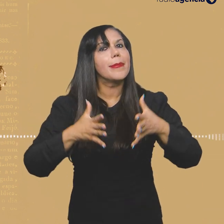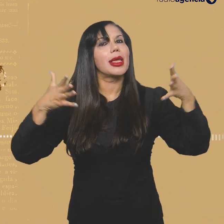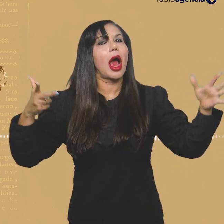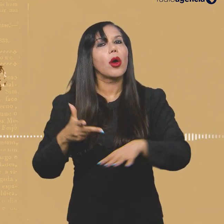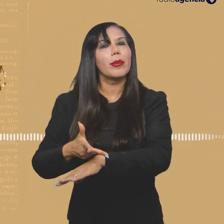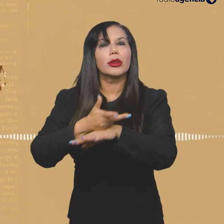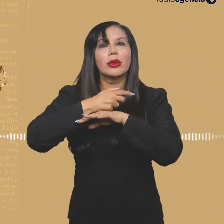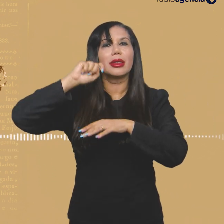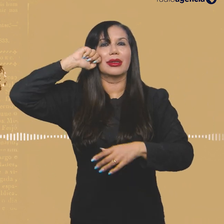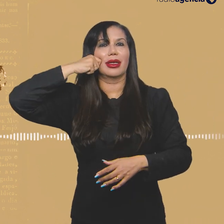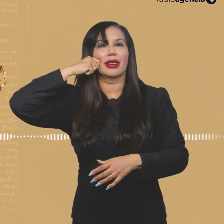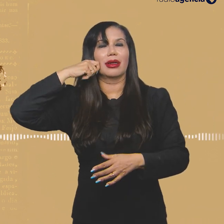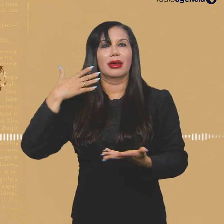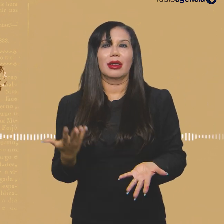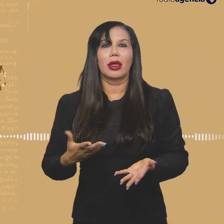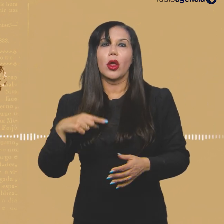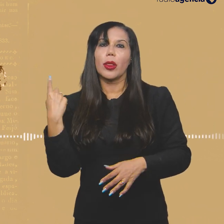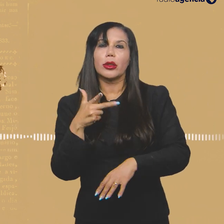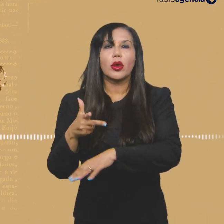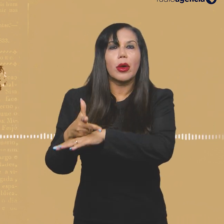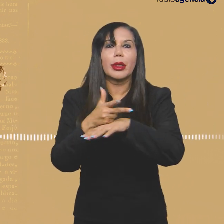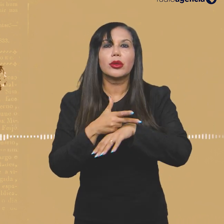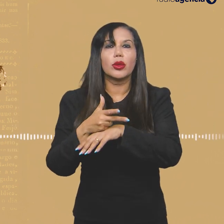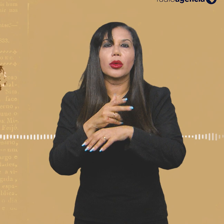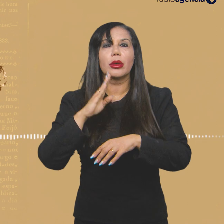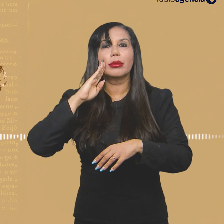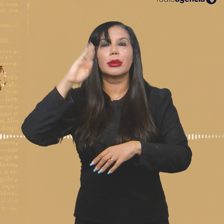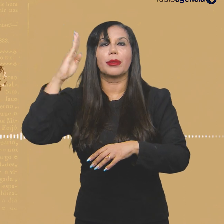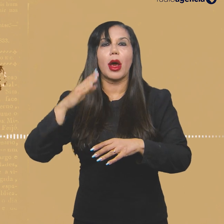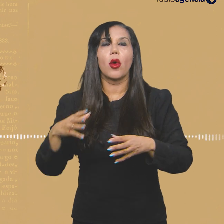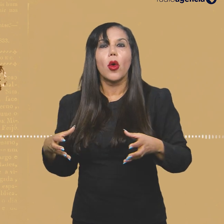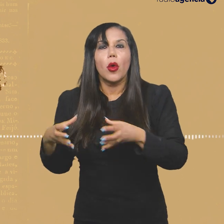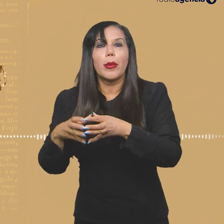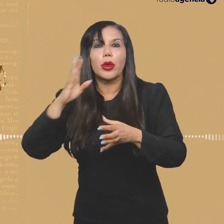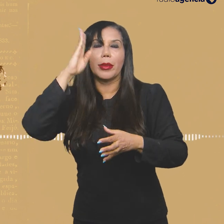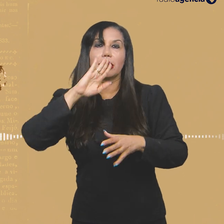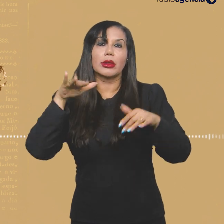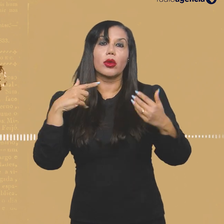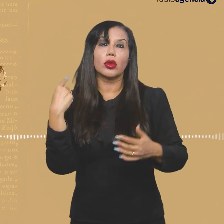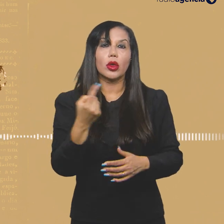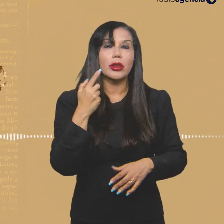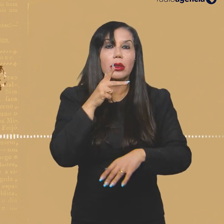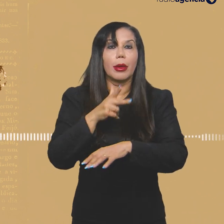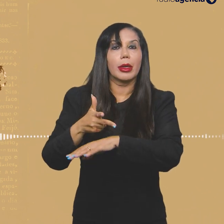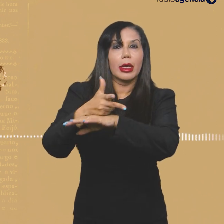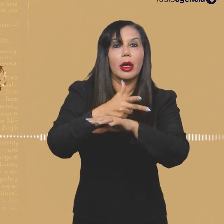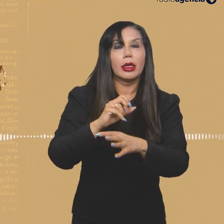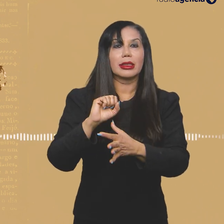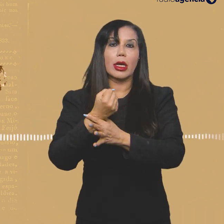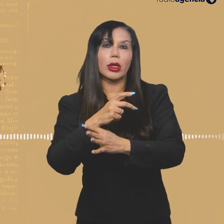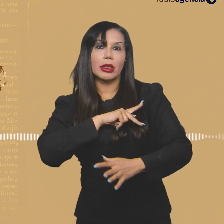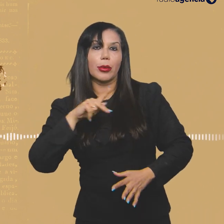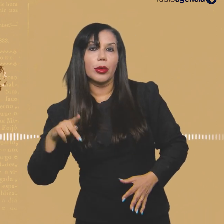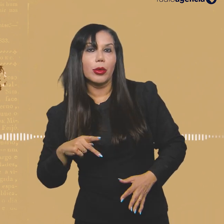recortada em casos de discriminação racial. A gente faz uma cobertura de agendas que são centrais do Brasil. Pontos que a gente cobre muito.